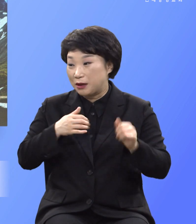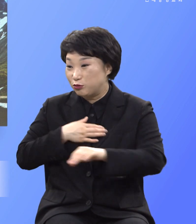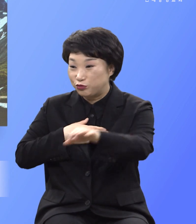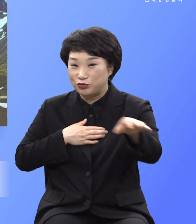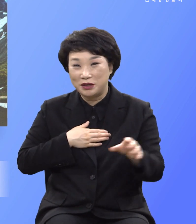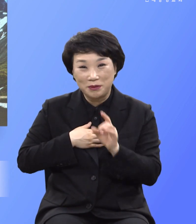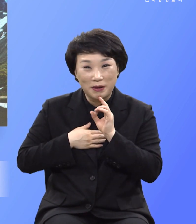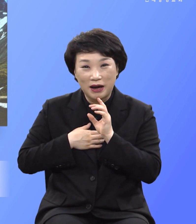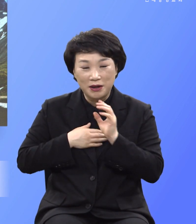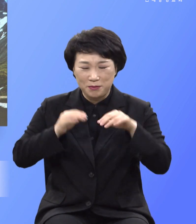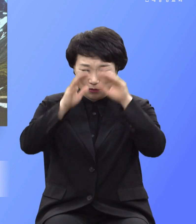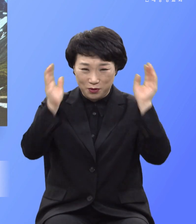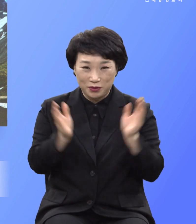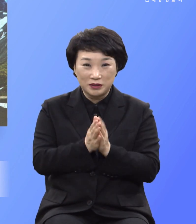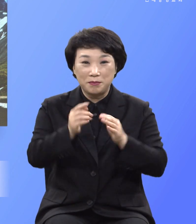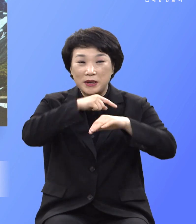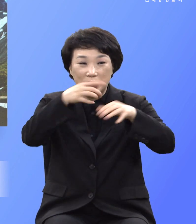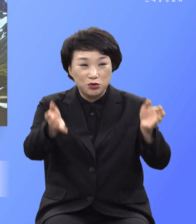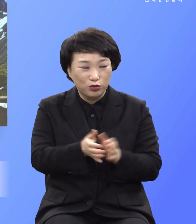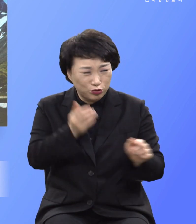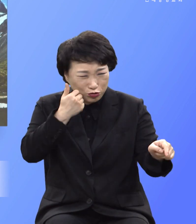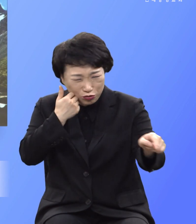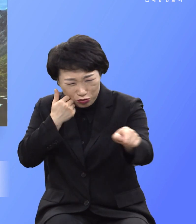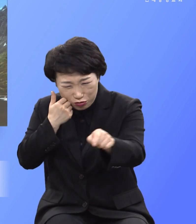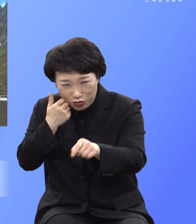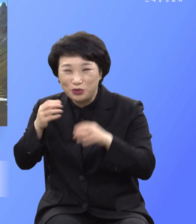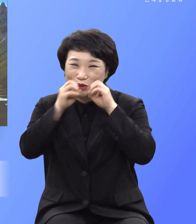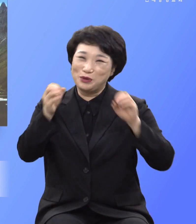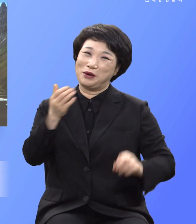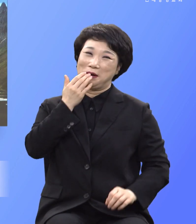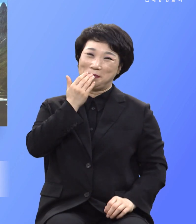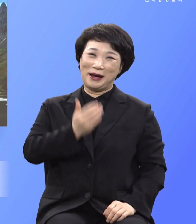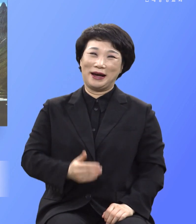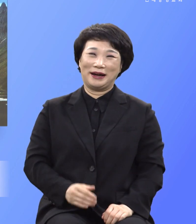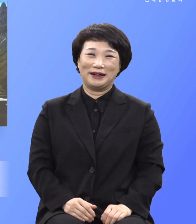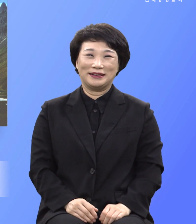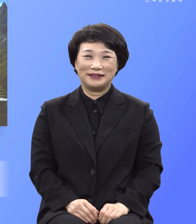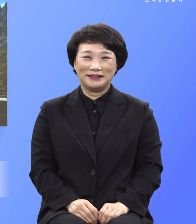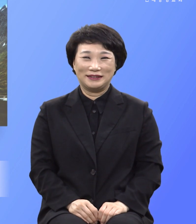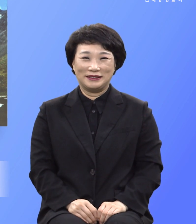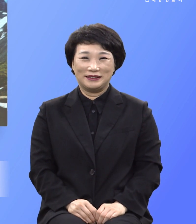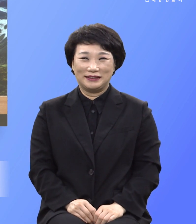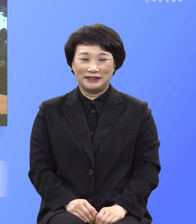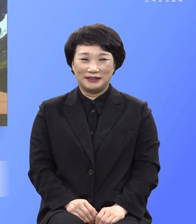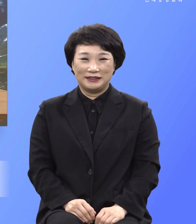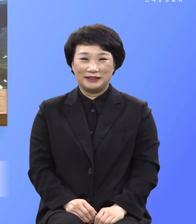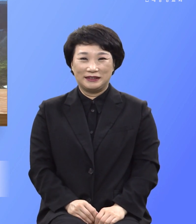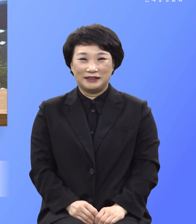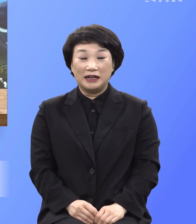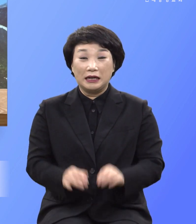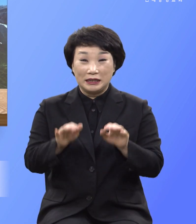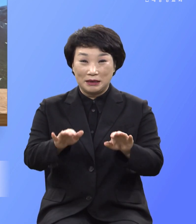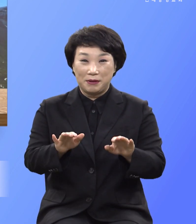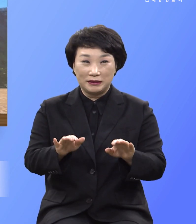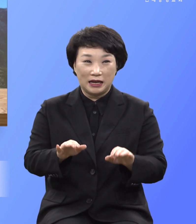모든 족속에게 전도할 수 있는 것입니다 예 이번에 토고송에도